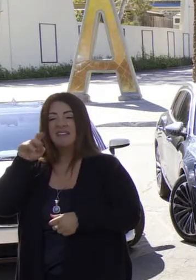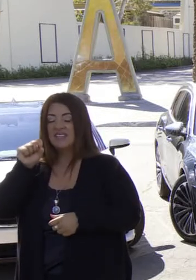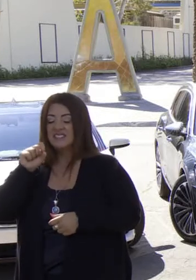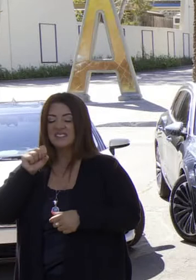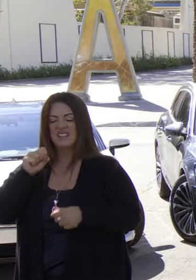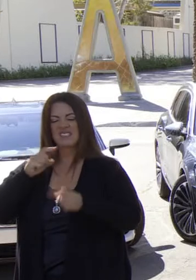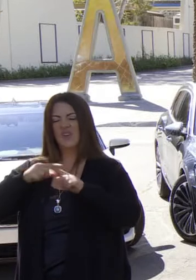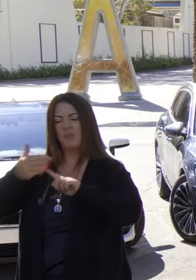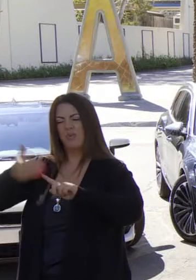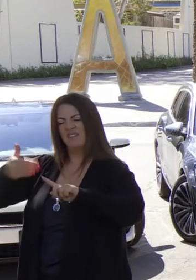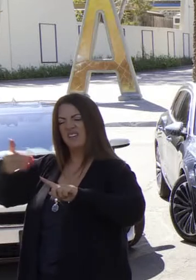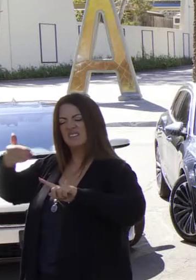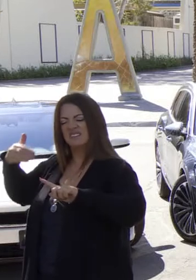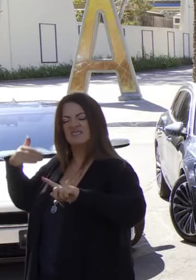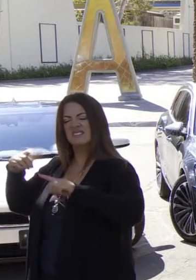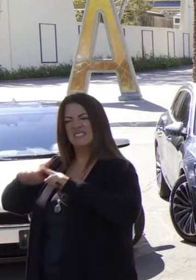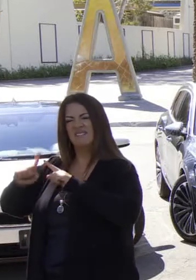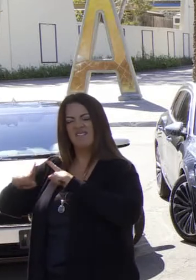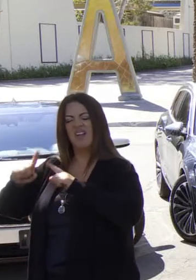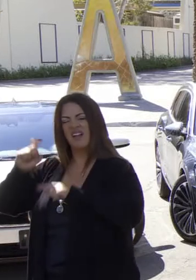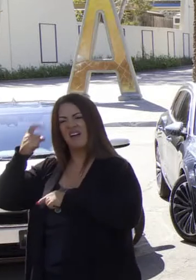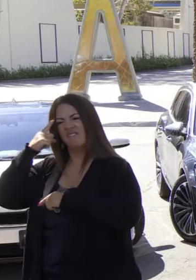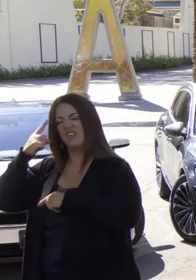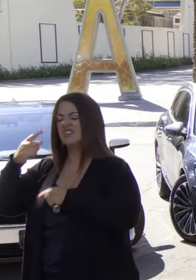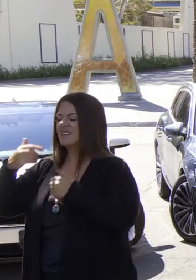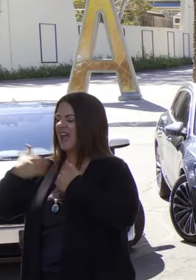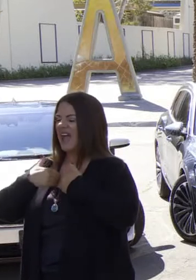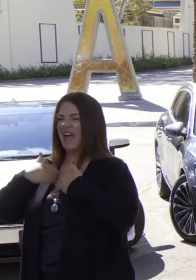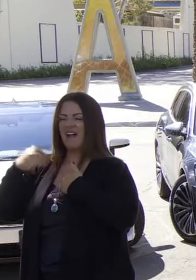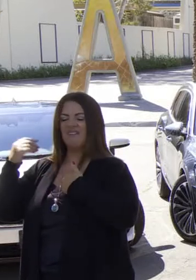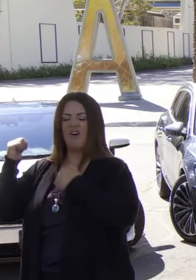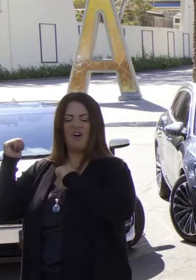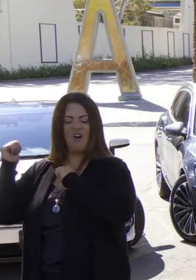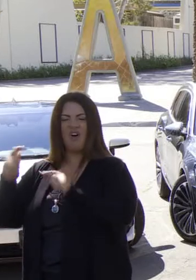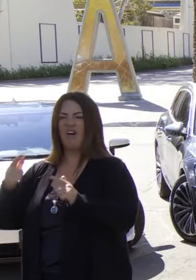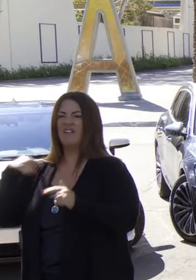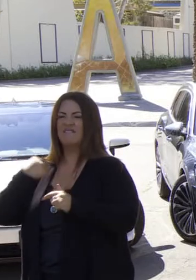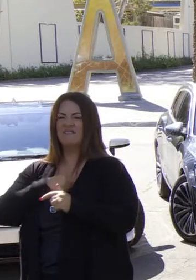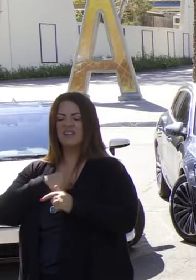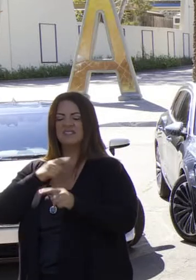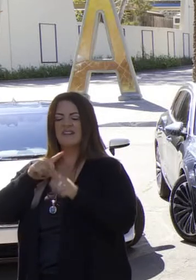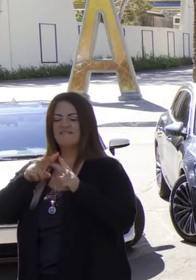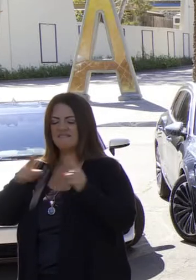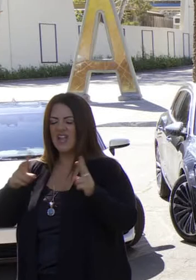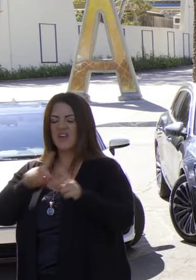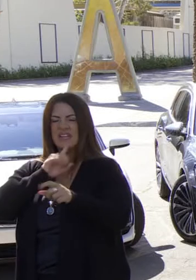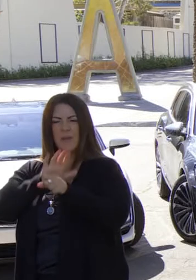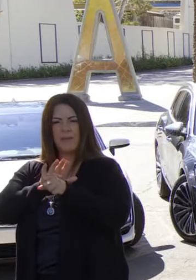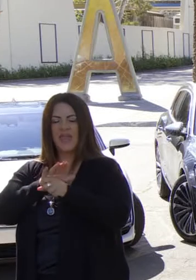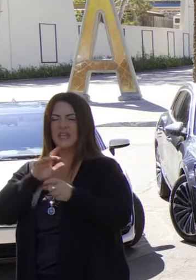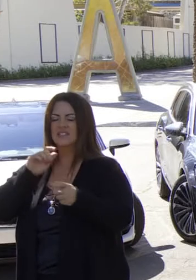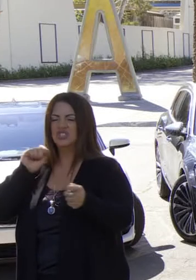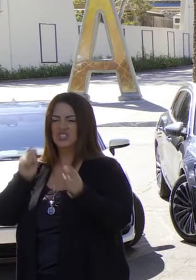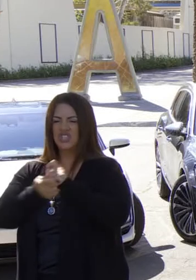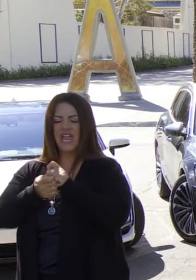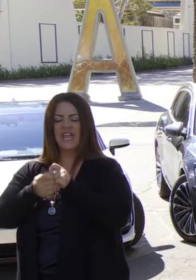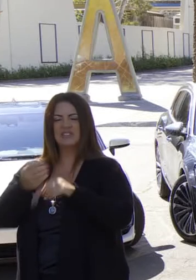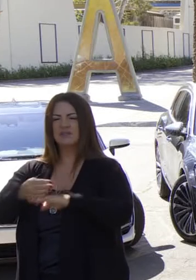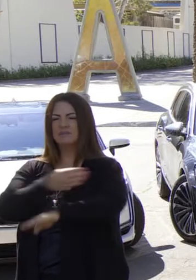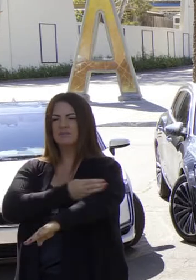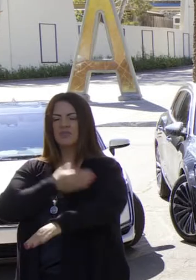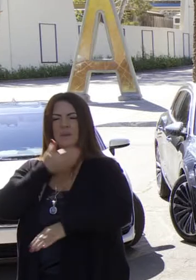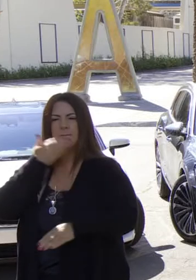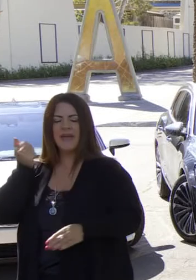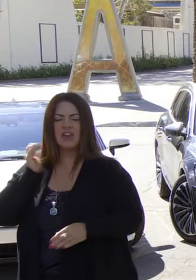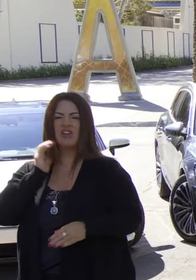Davis también avanzó muchos objetivos verdes que a menudo son ignorados. Y por supuesto, por supuesto, Gerald